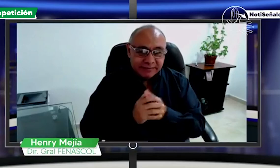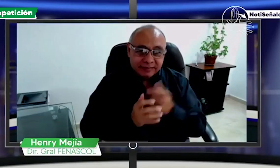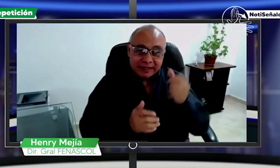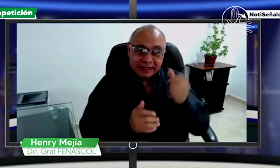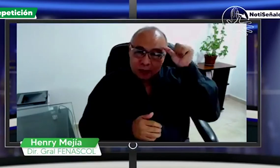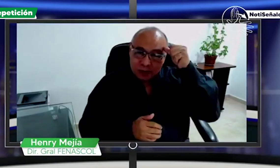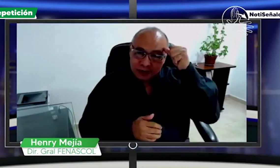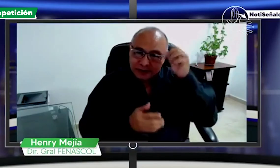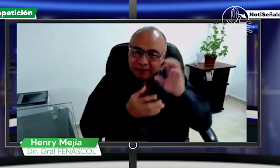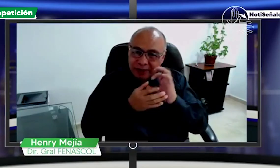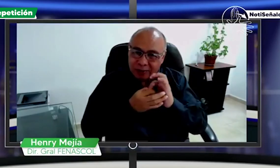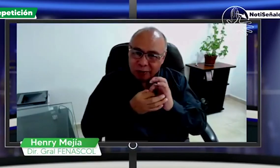Notice Señales.